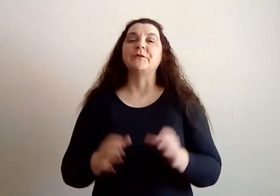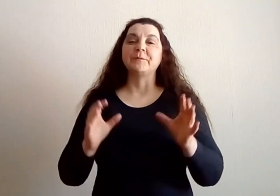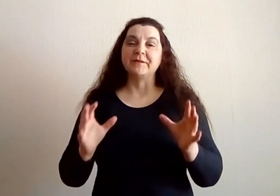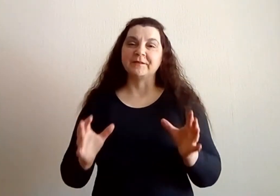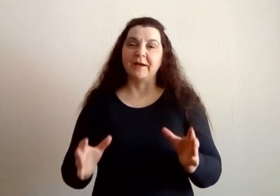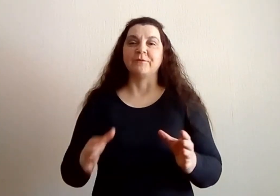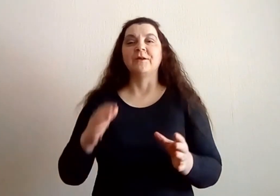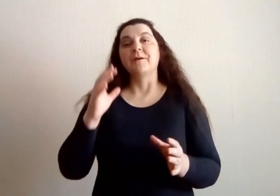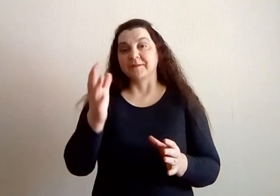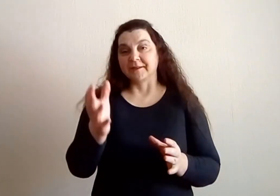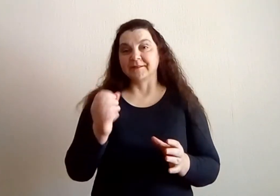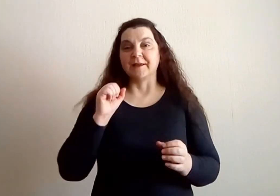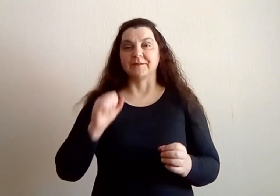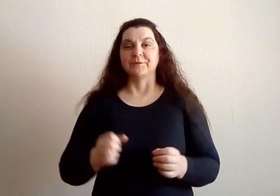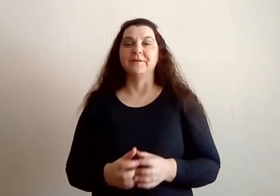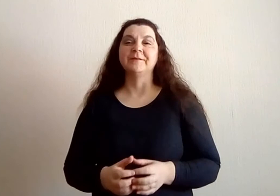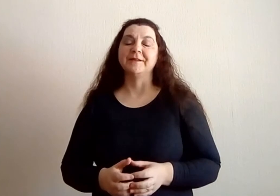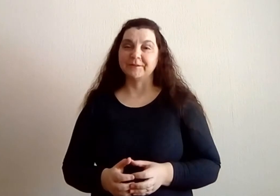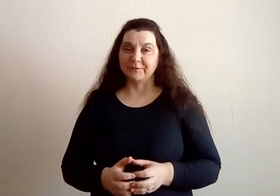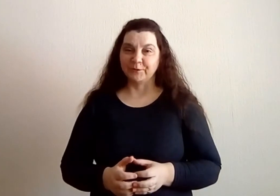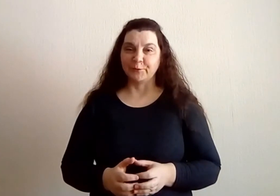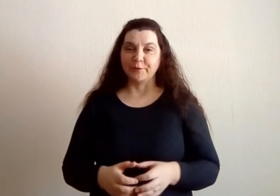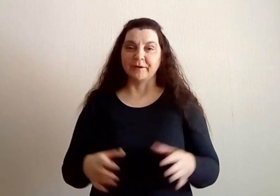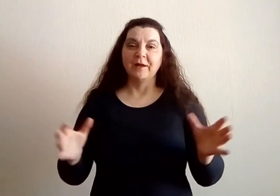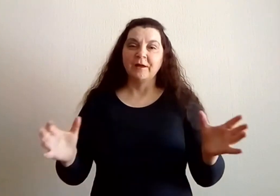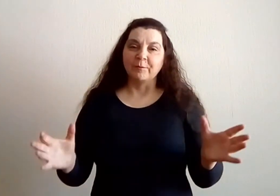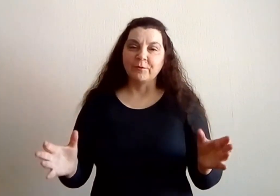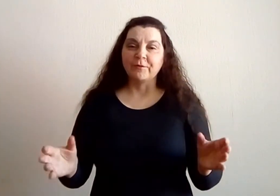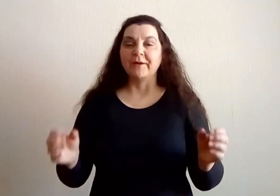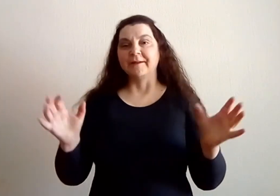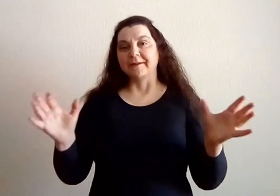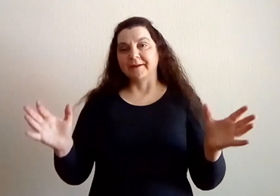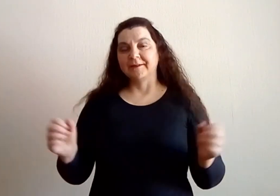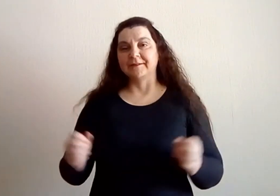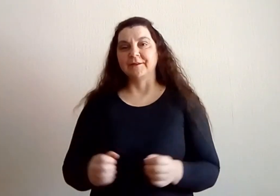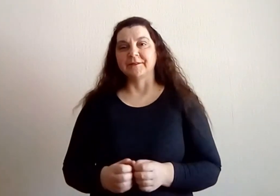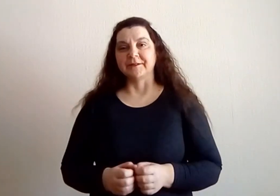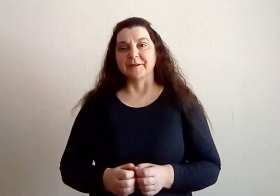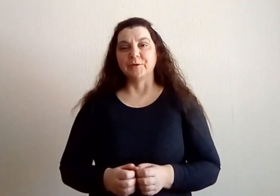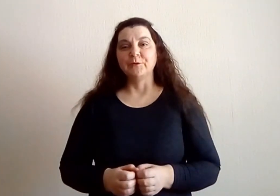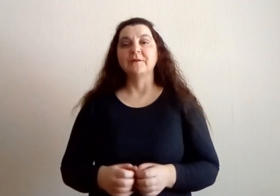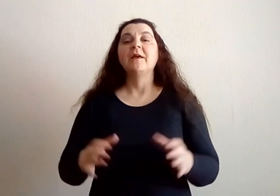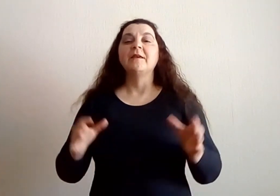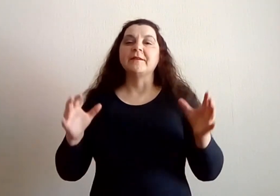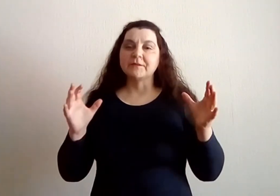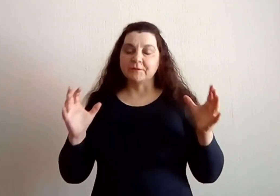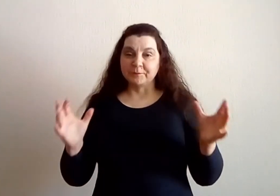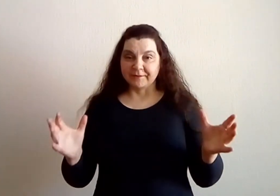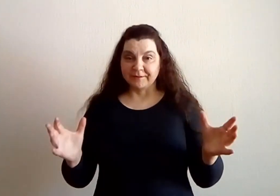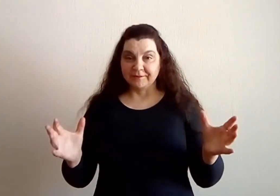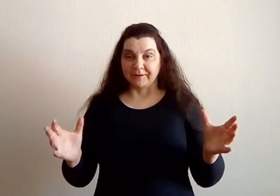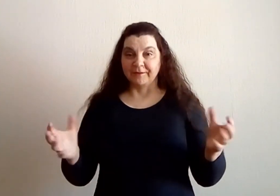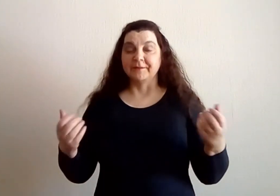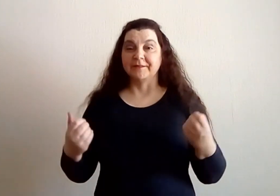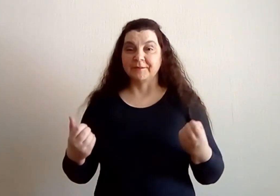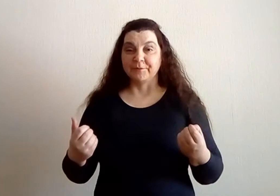записав, затратив на этот видеоролик буквально каких-то несколько минут, я освободила для себя